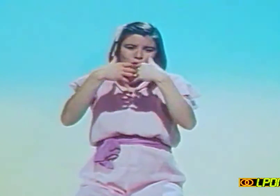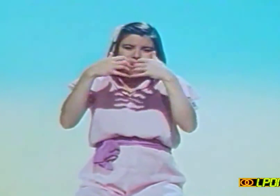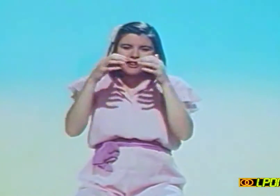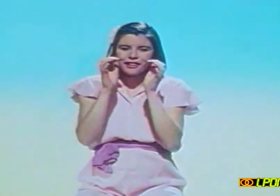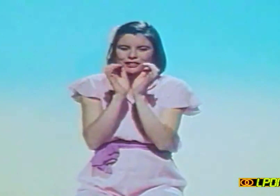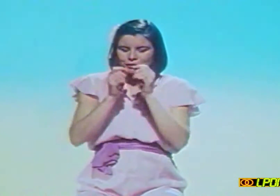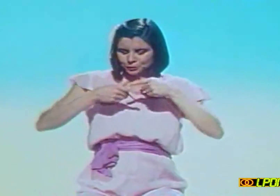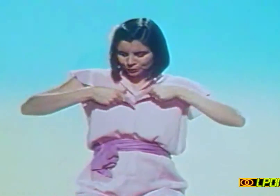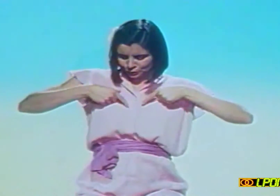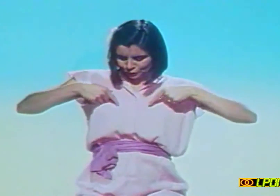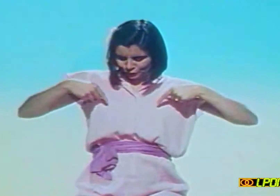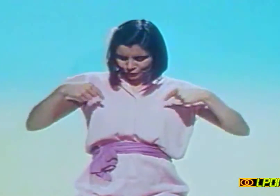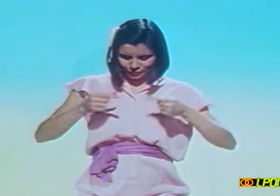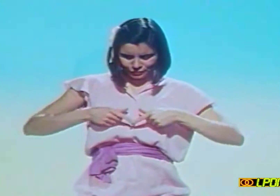avec de jolies rayures noires.